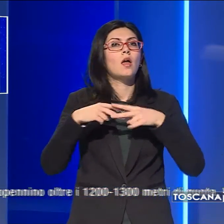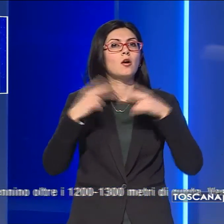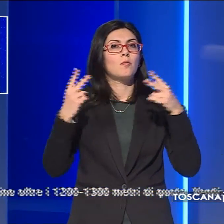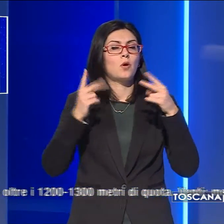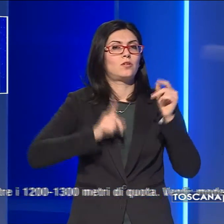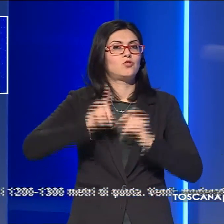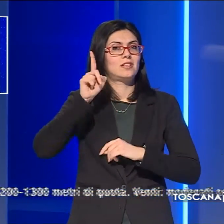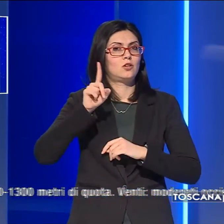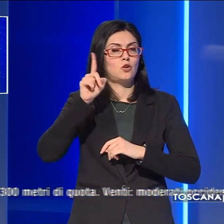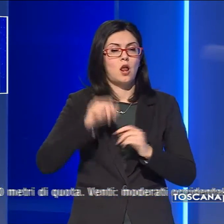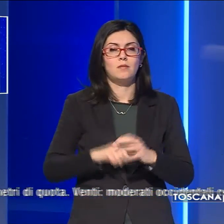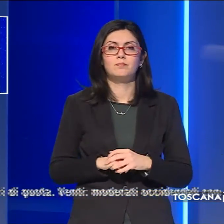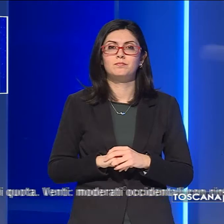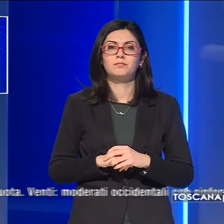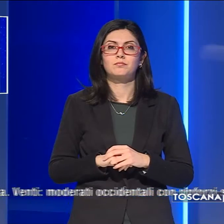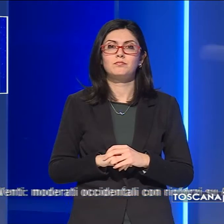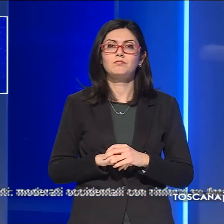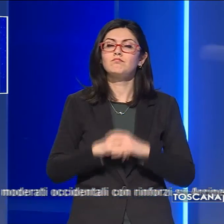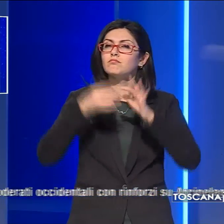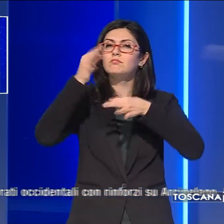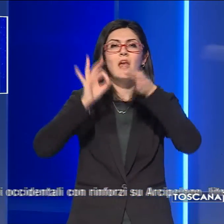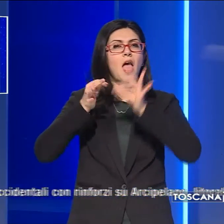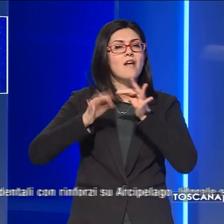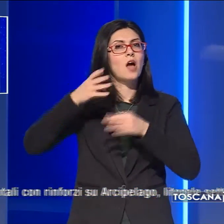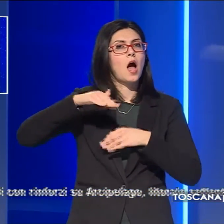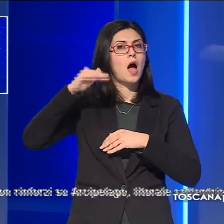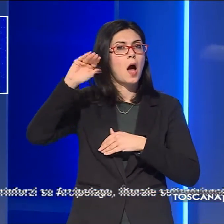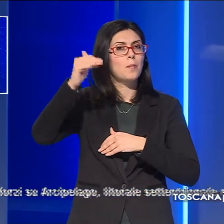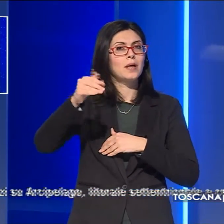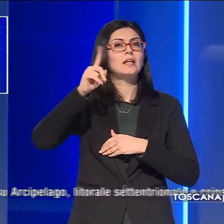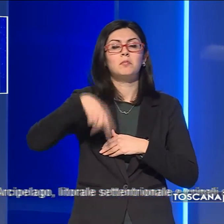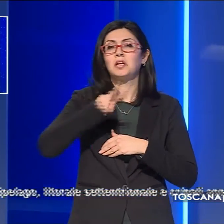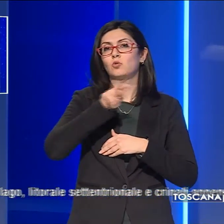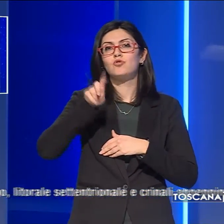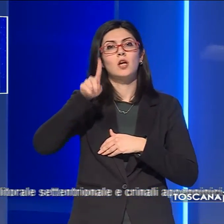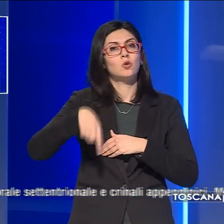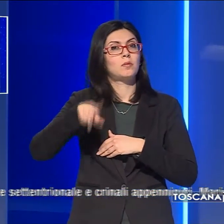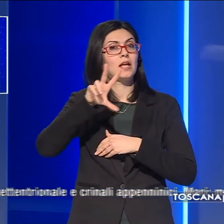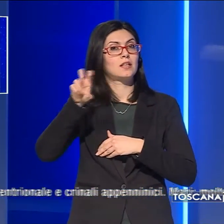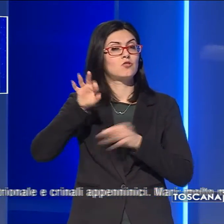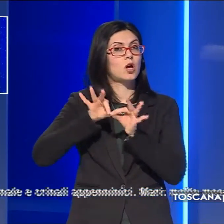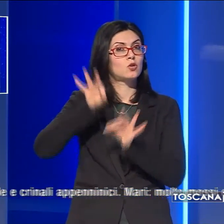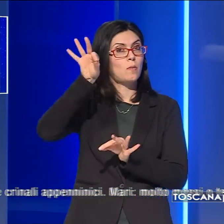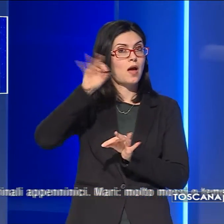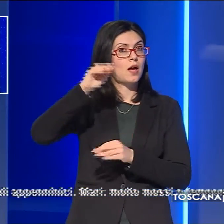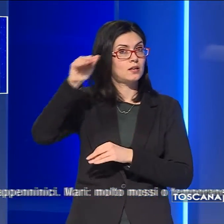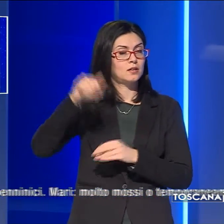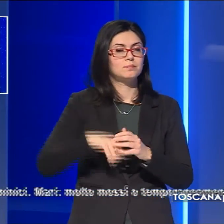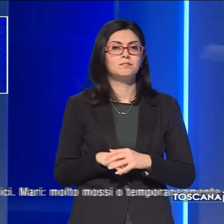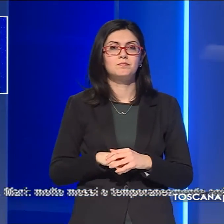settentrionali. Neve in appennino oltre 1200-1300 metri di quota.